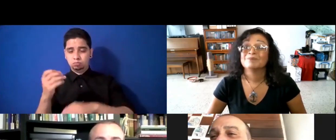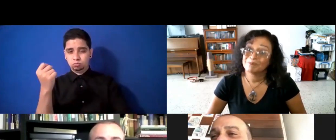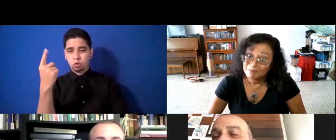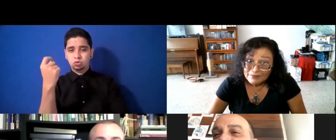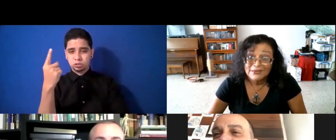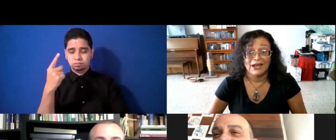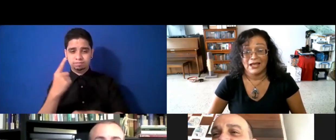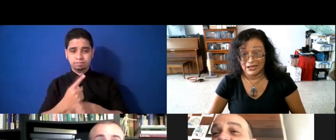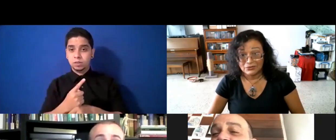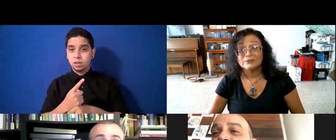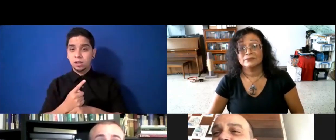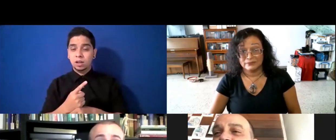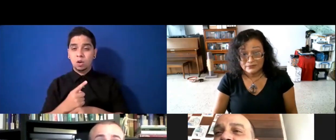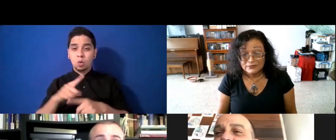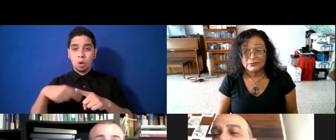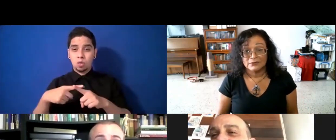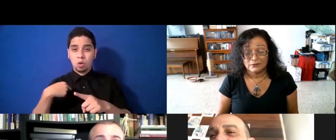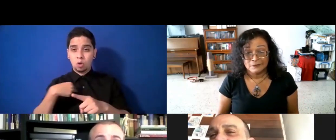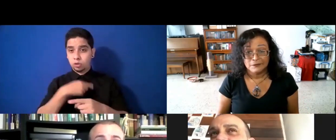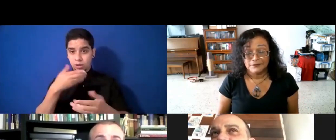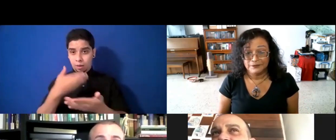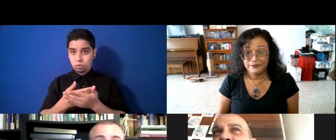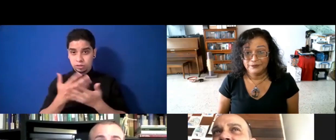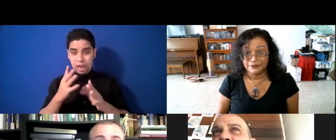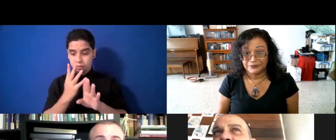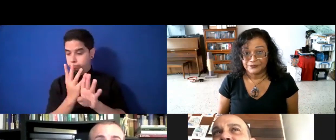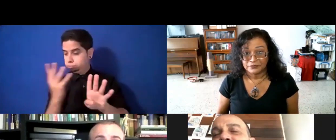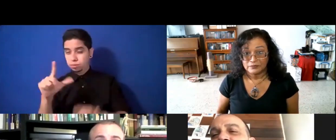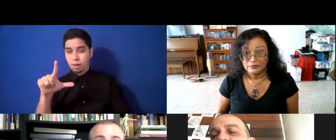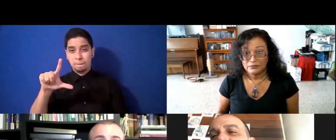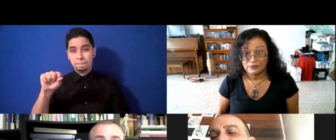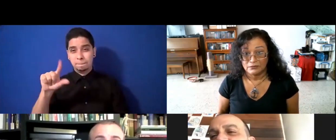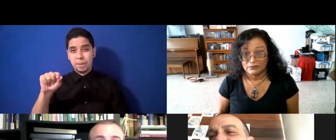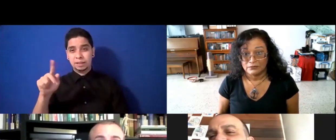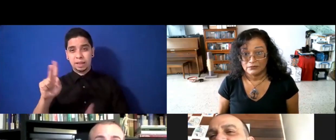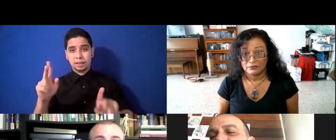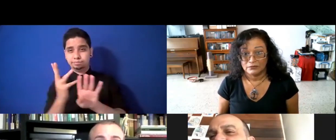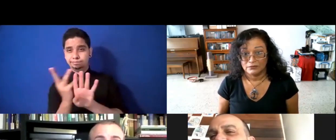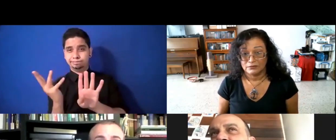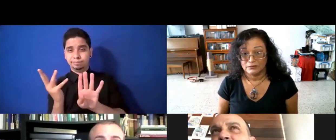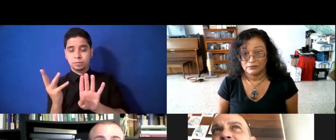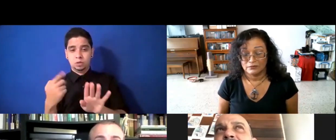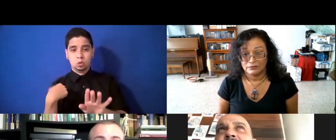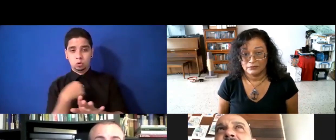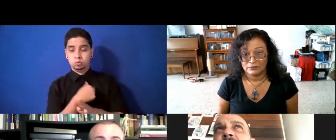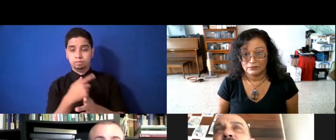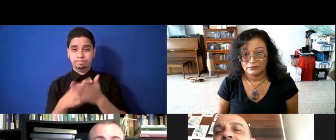personas cuando llegábamos. Y nos tocaba, nos vimos con muchas